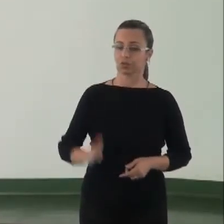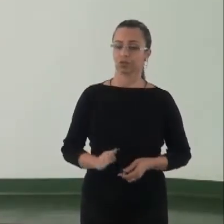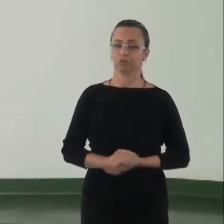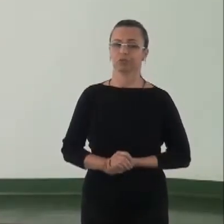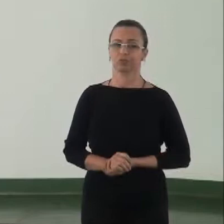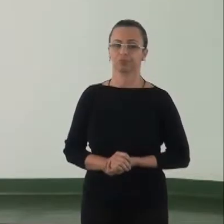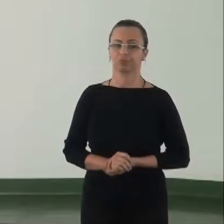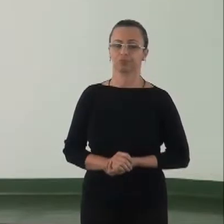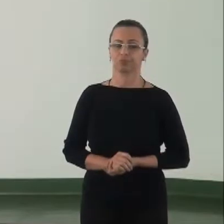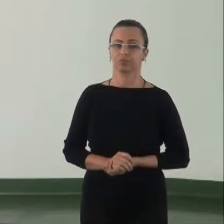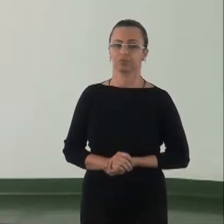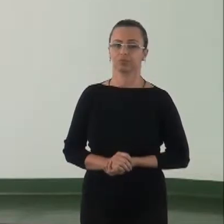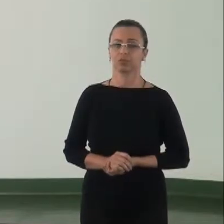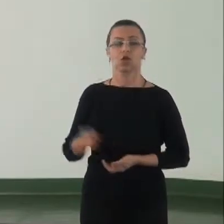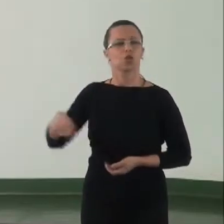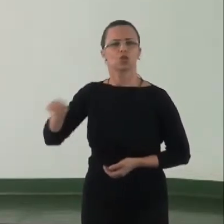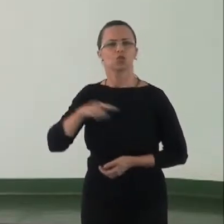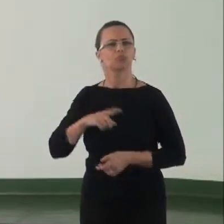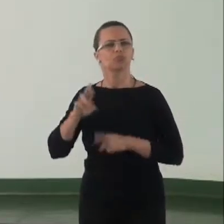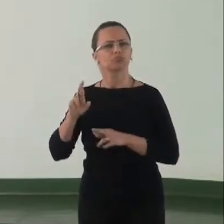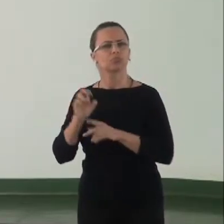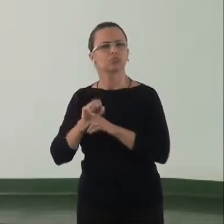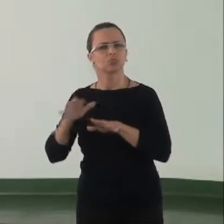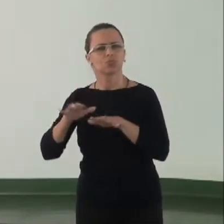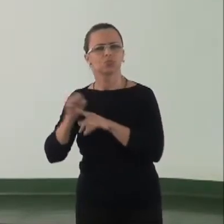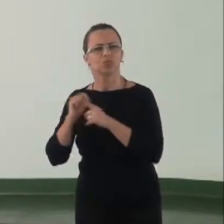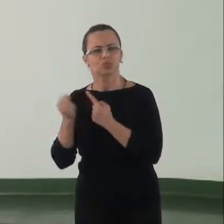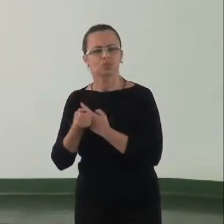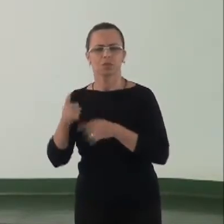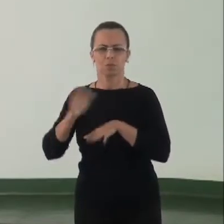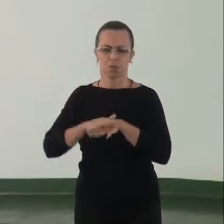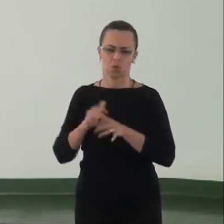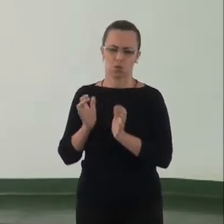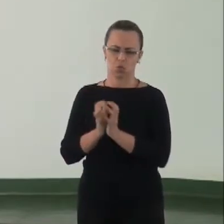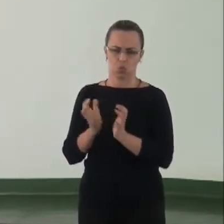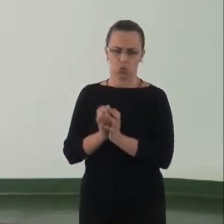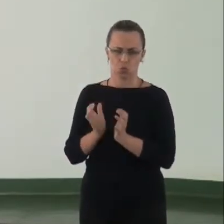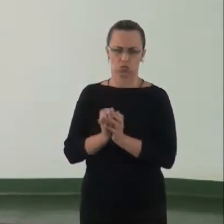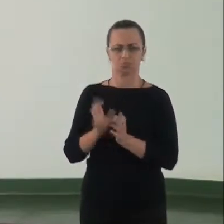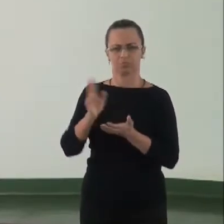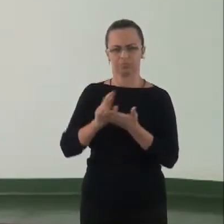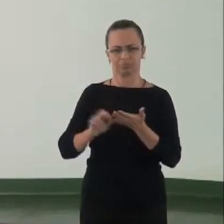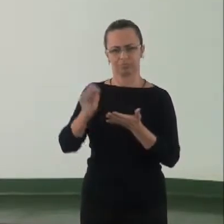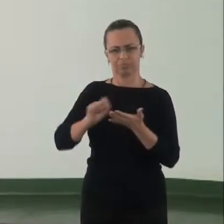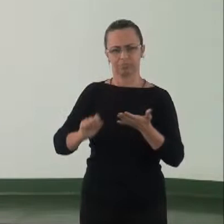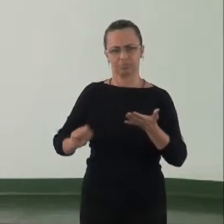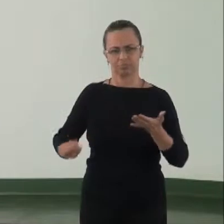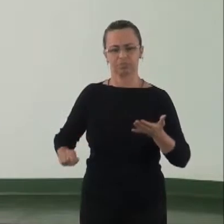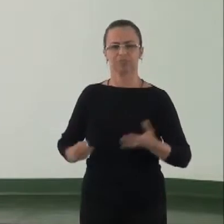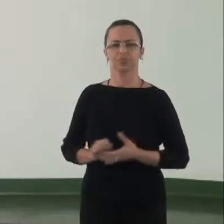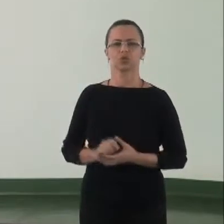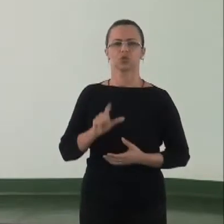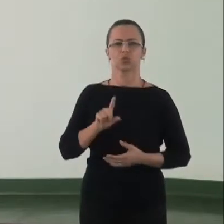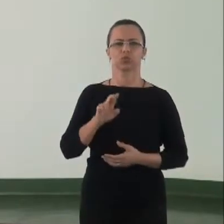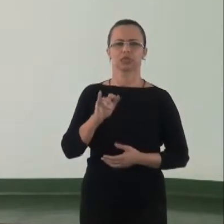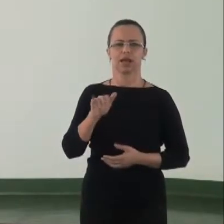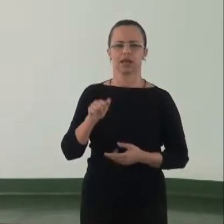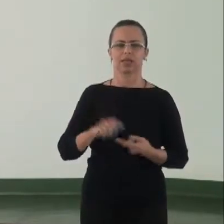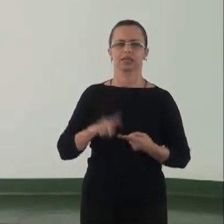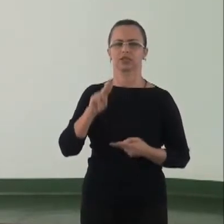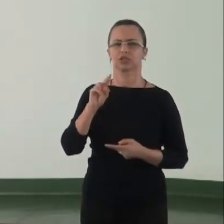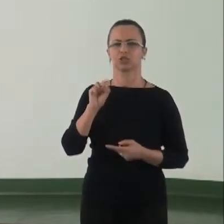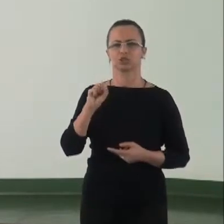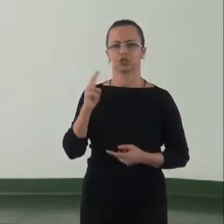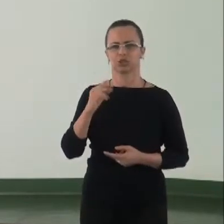O que esperam os movimentos sociais e os membros desse grupo? Os relatores do grupo foram a Luciana Cury, a Sheila